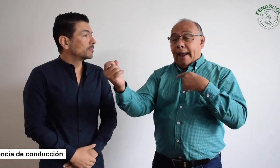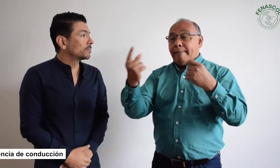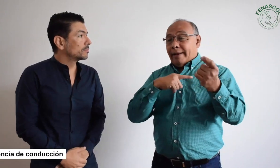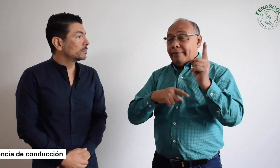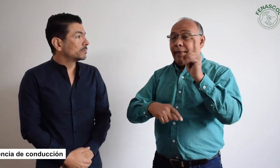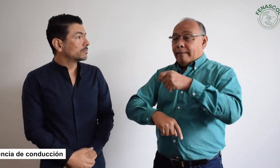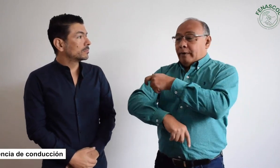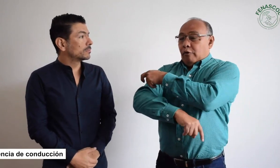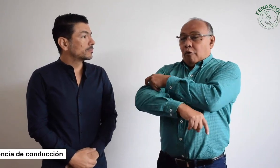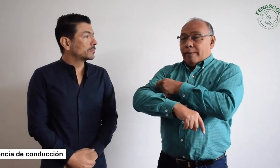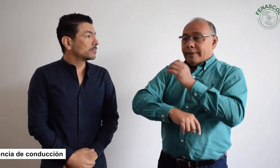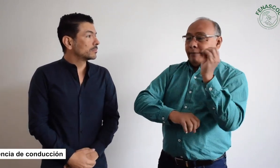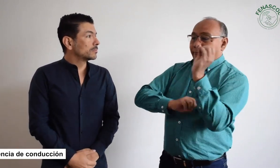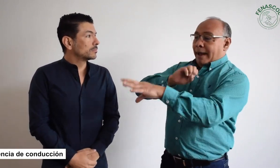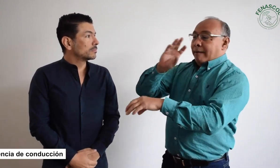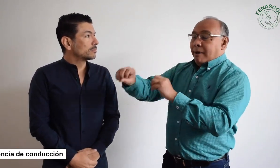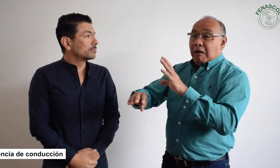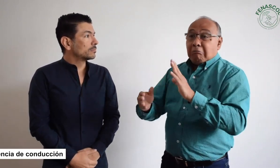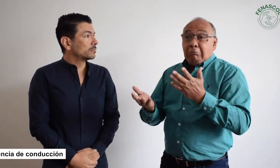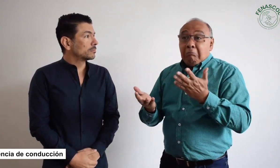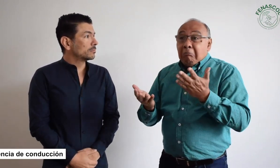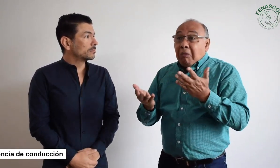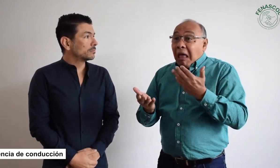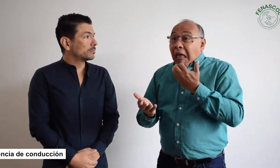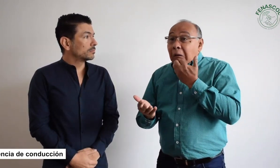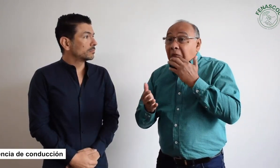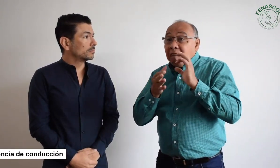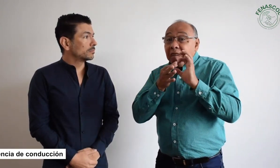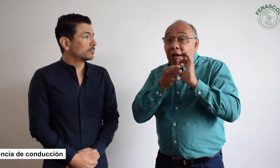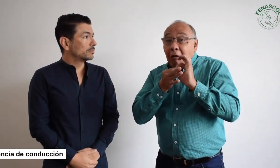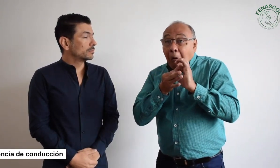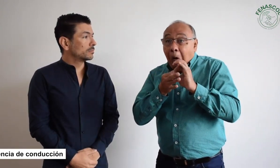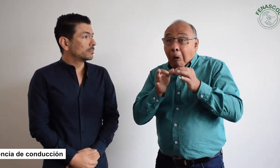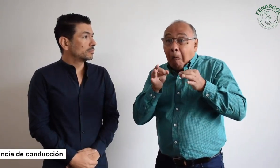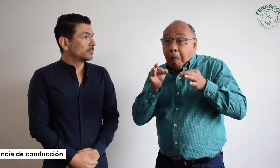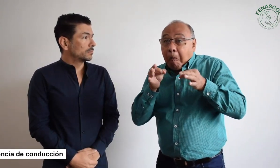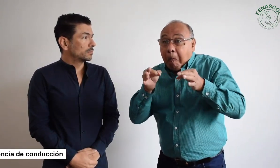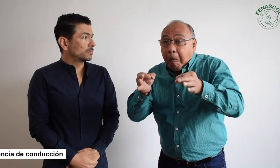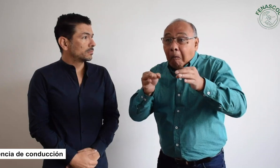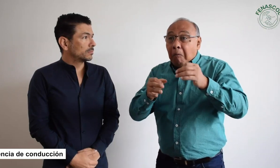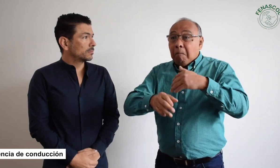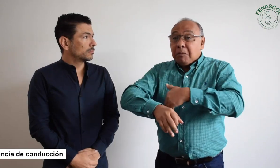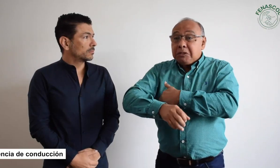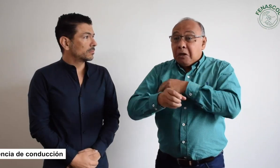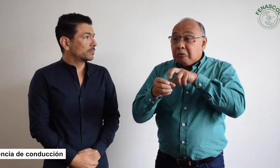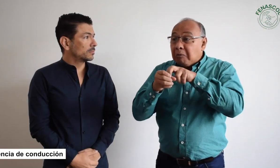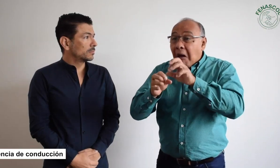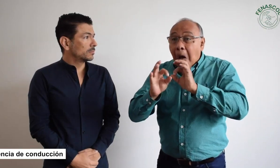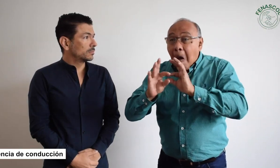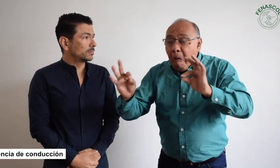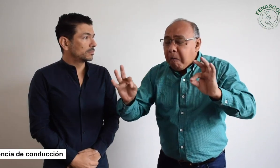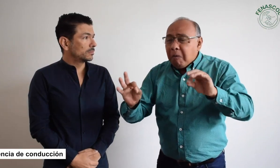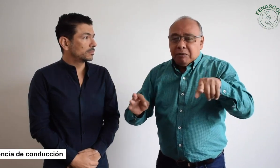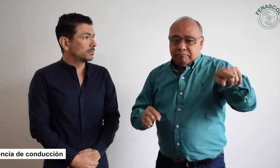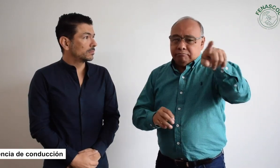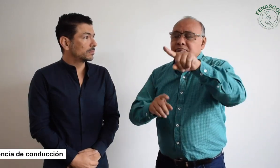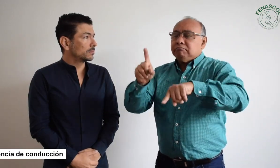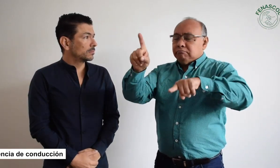Es cierto, muchas personas sordas nos han preguntado, han enviado también las consultas al comité. Dicen, si Fenascoer